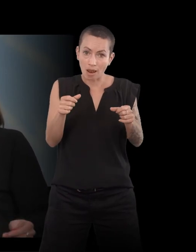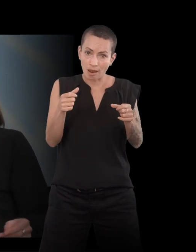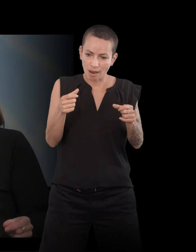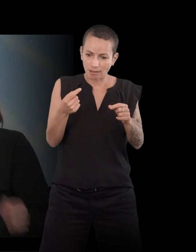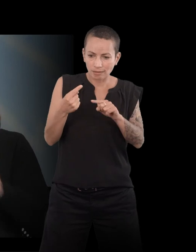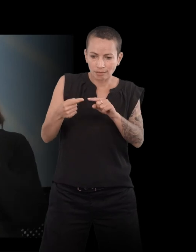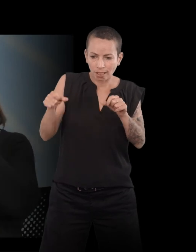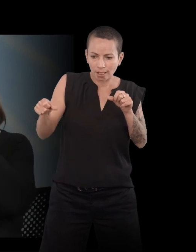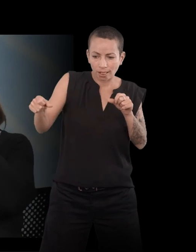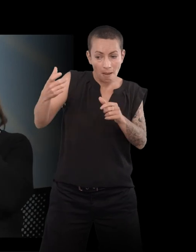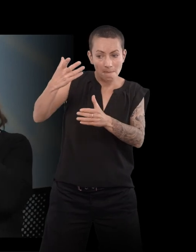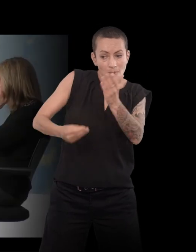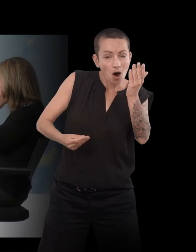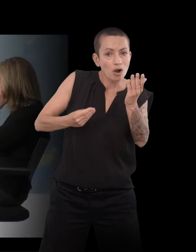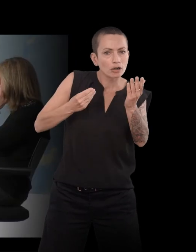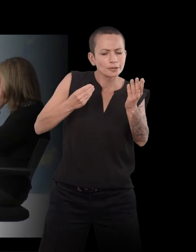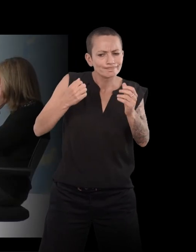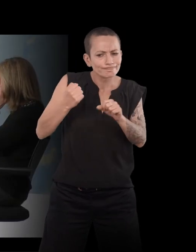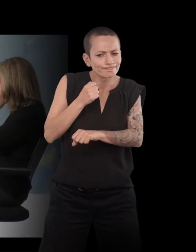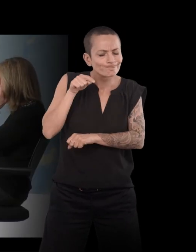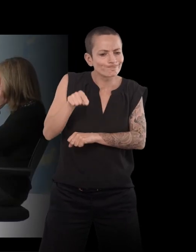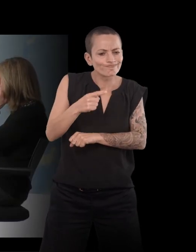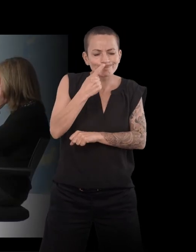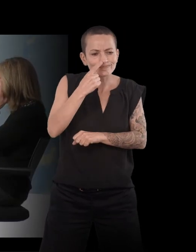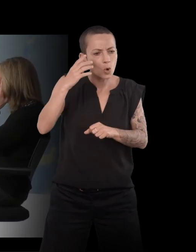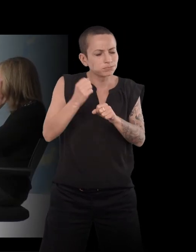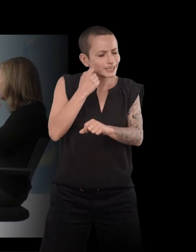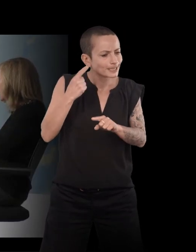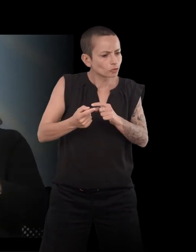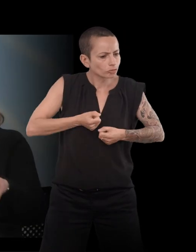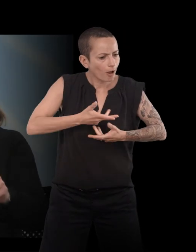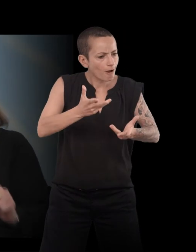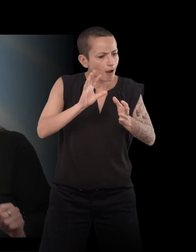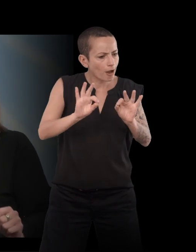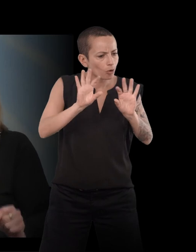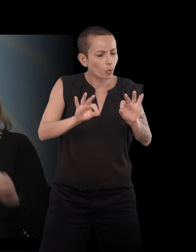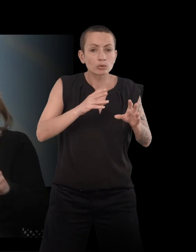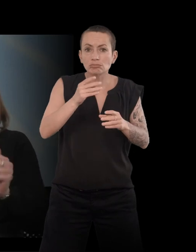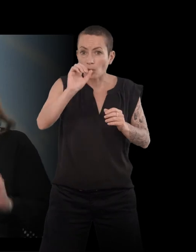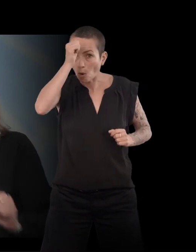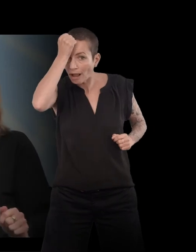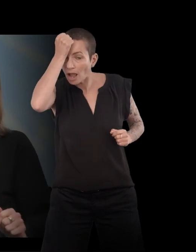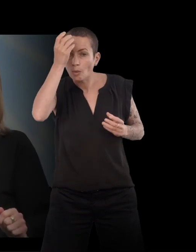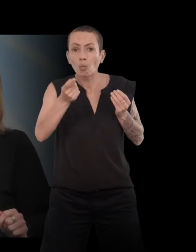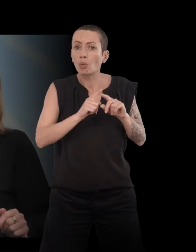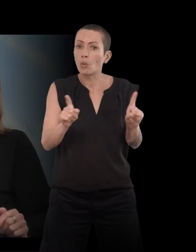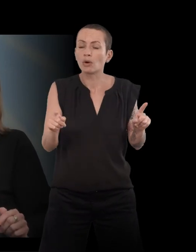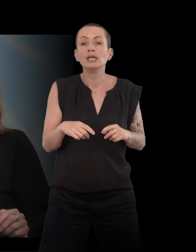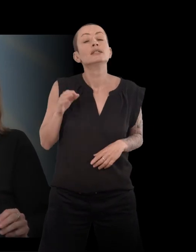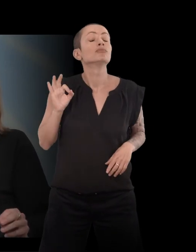Et vous dites, « Mince, oh là, j'ai oublié de mettre ça ». Est-ce que vous avez des regrets par rapport à ce puzzle ? Oui, il des